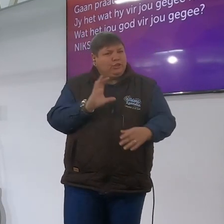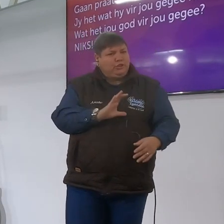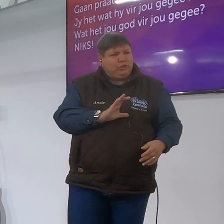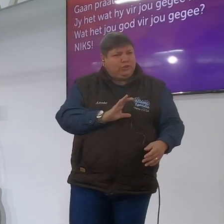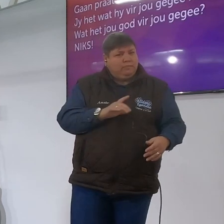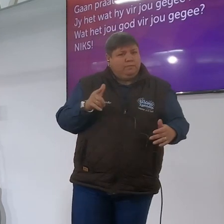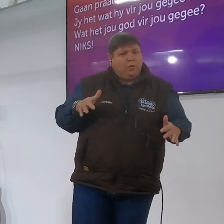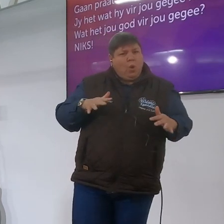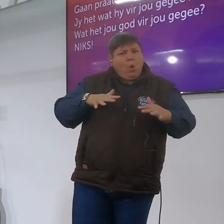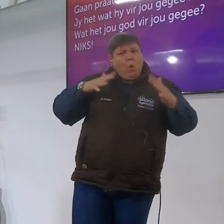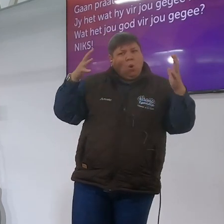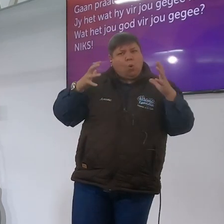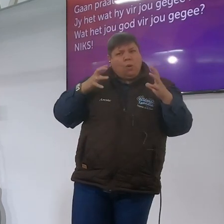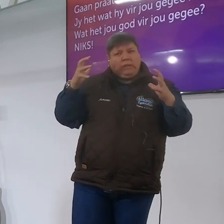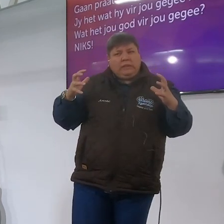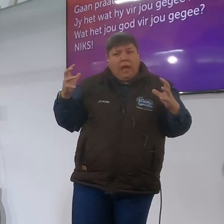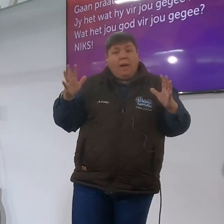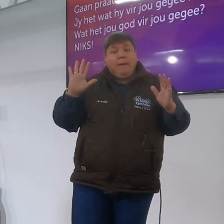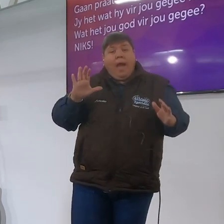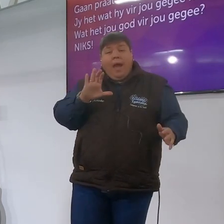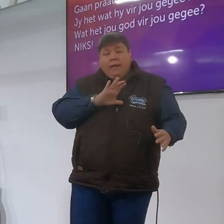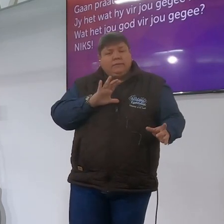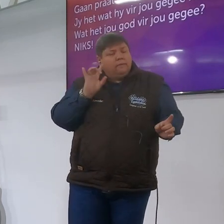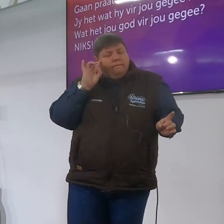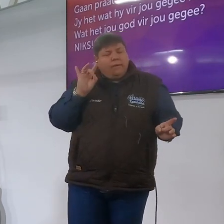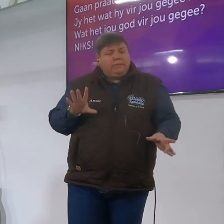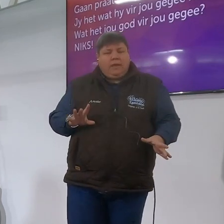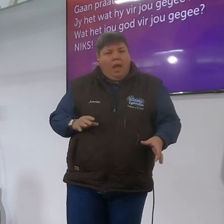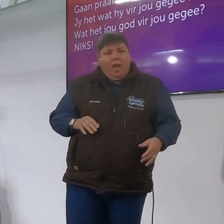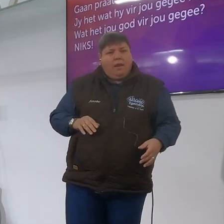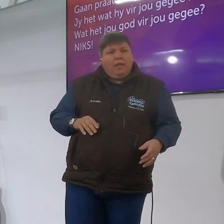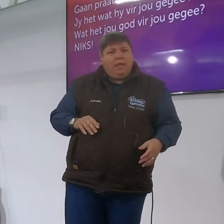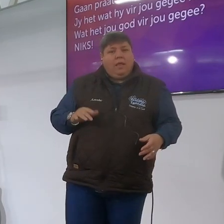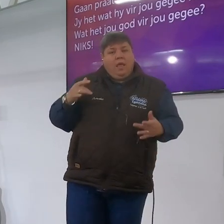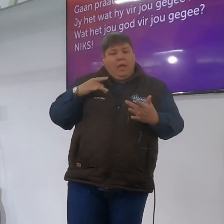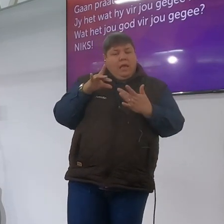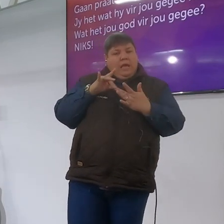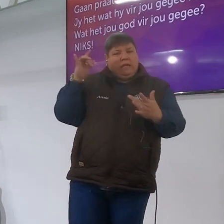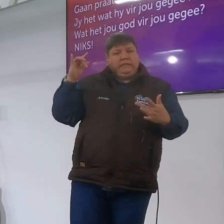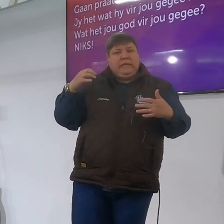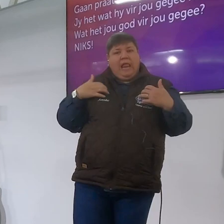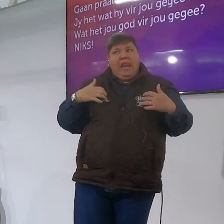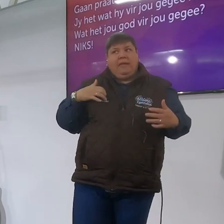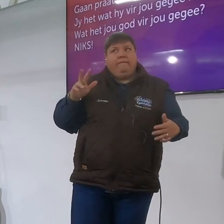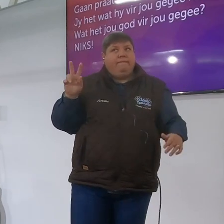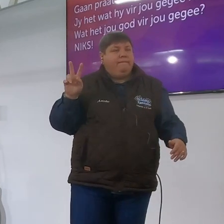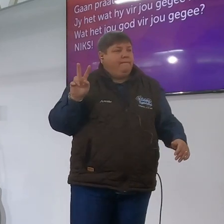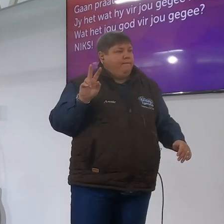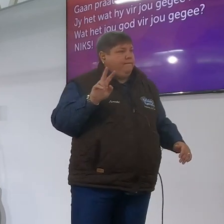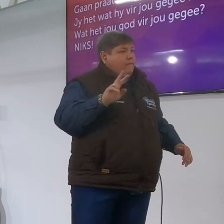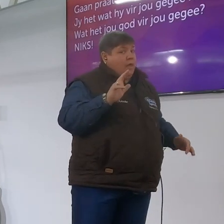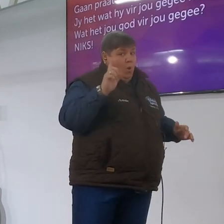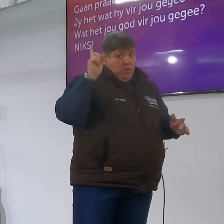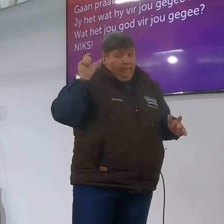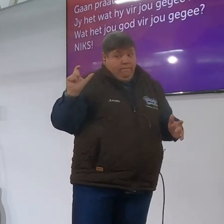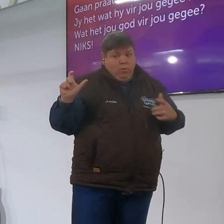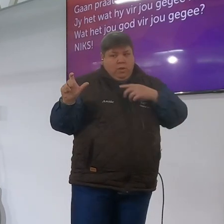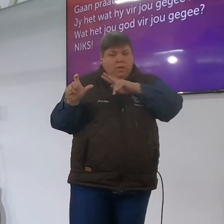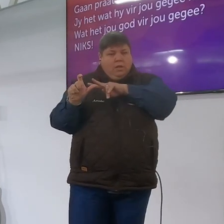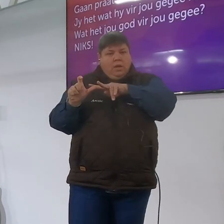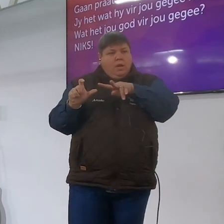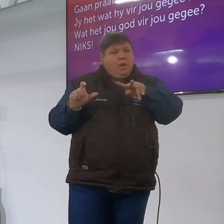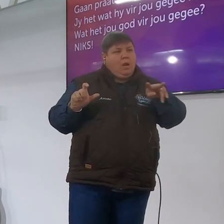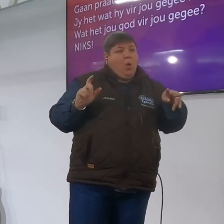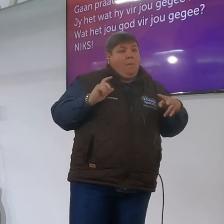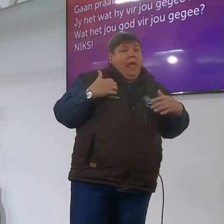ek denk dis een groot ding wat Christen een baie keer mis en omdat hulle leefstel kies wat weg van die woord van Heer omdat hulle dobe was kies om